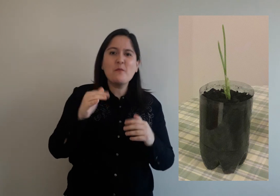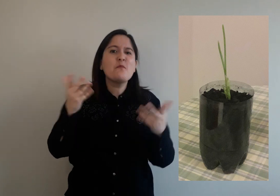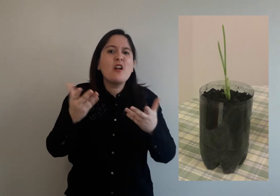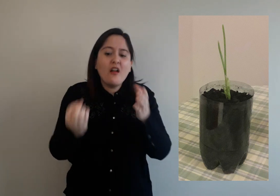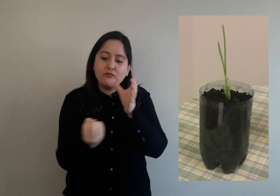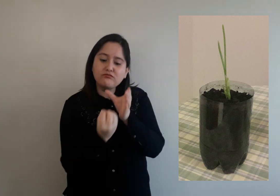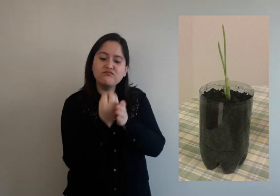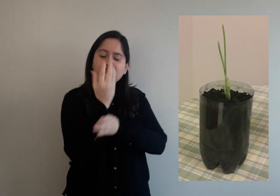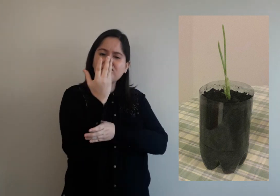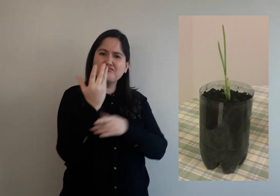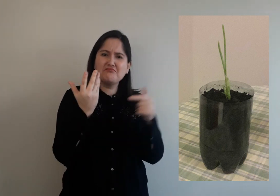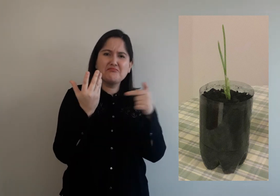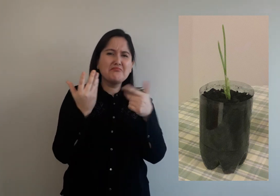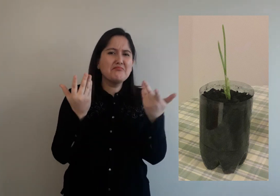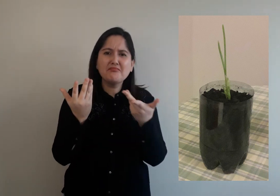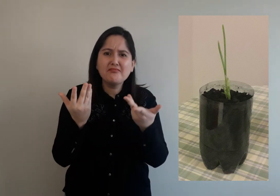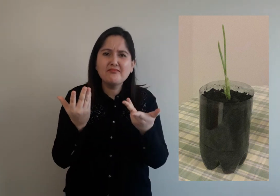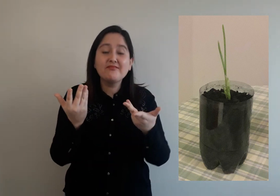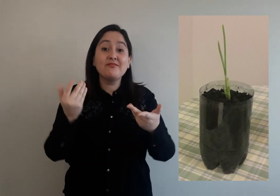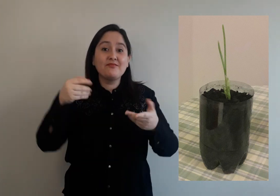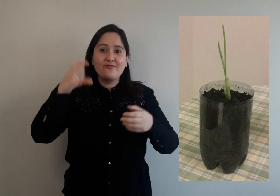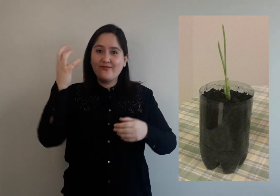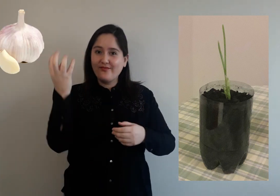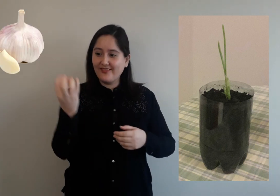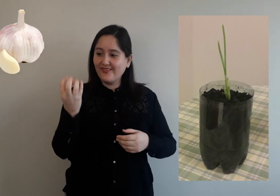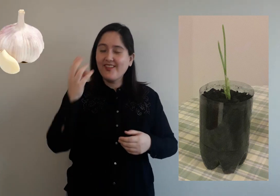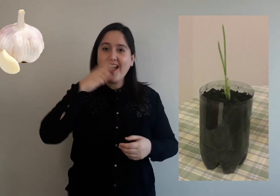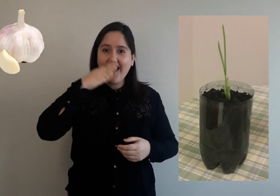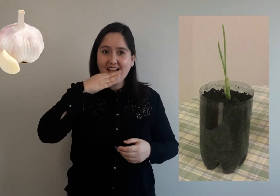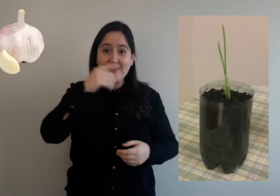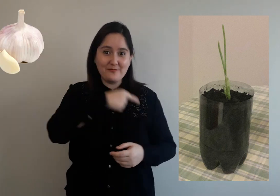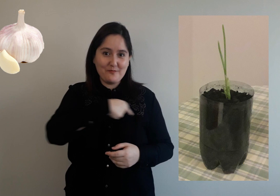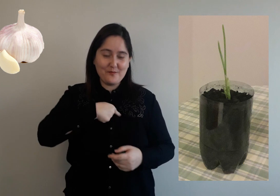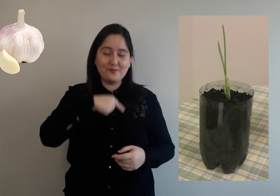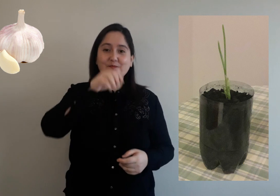¿Pero qué planta vamos a germinar? Va a ser un ajo.